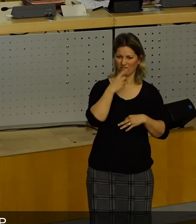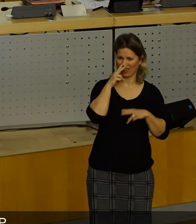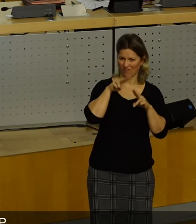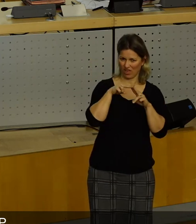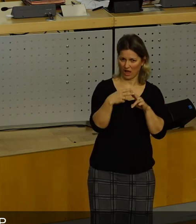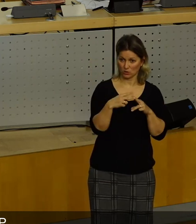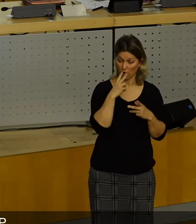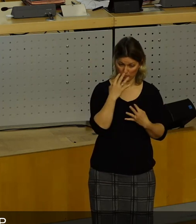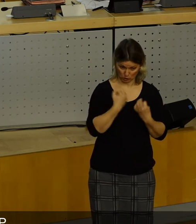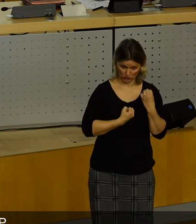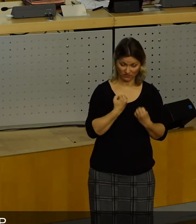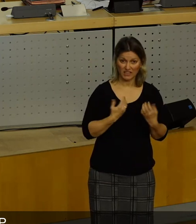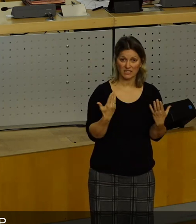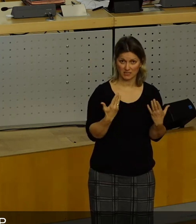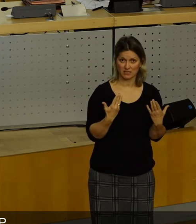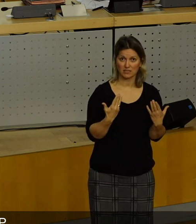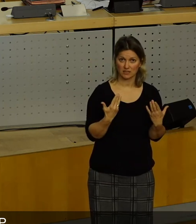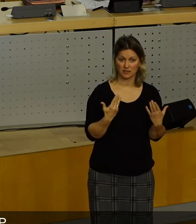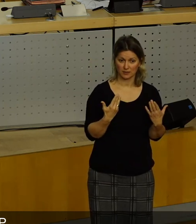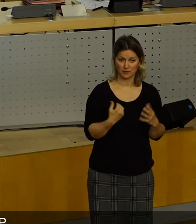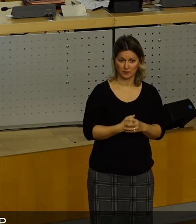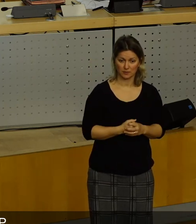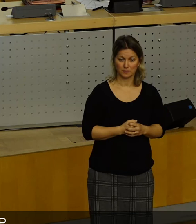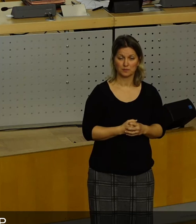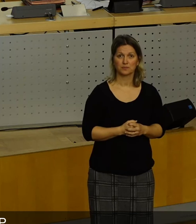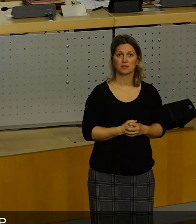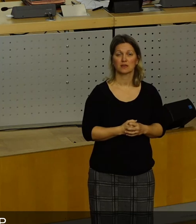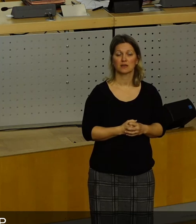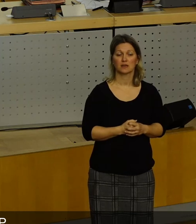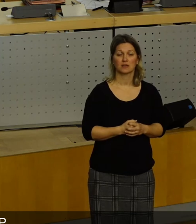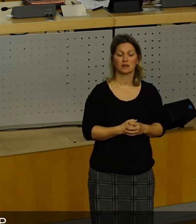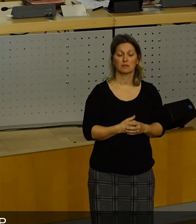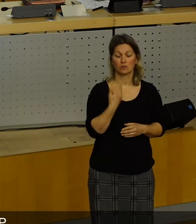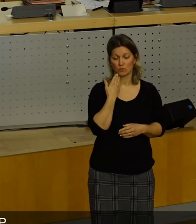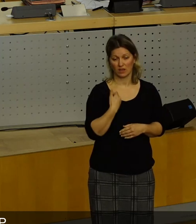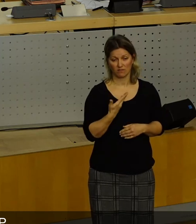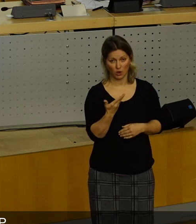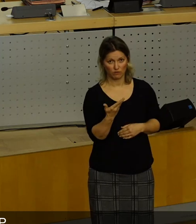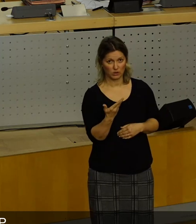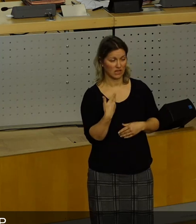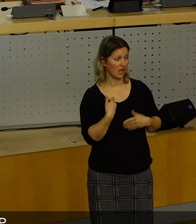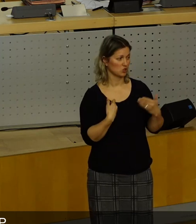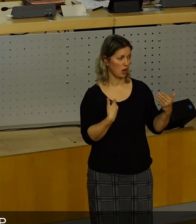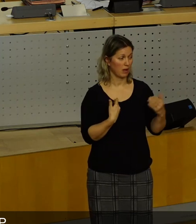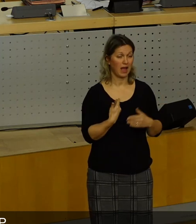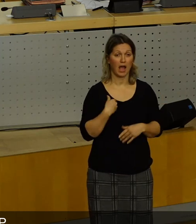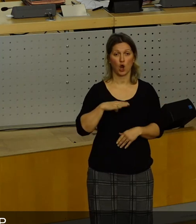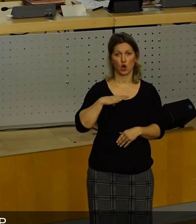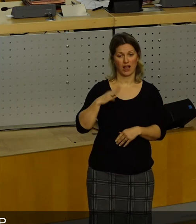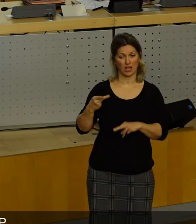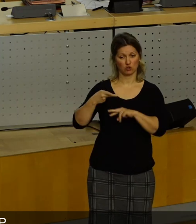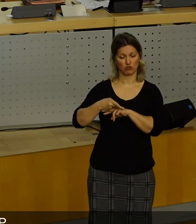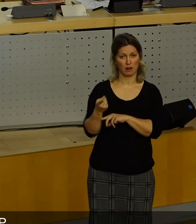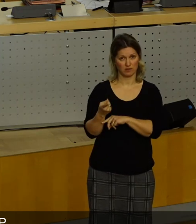das ist unheimlich schwer. Mein Kollege, liebe Frau Fius-Sene, lieber Herr Schollbach, mein Kollege Schelfe, der Herr